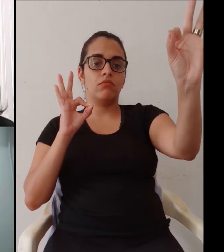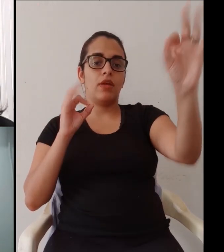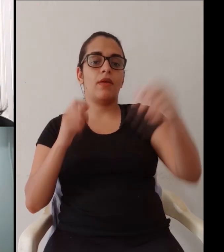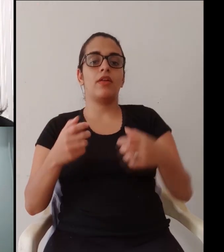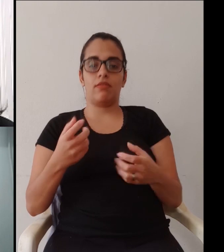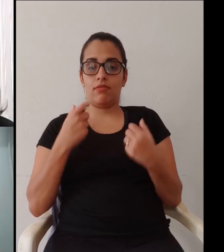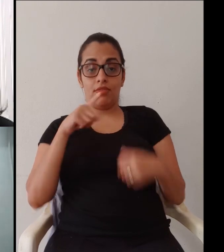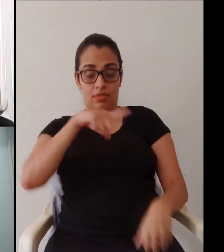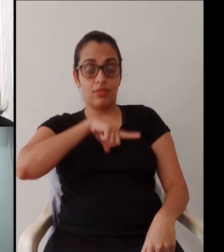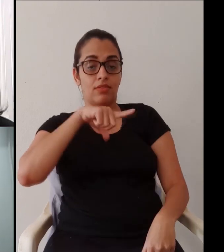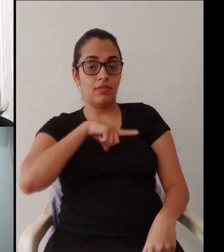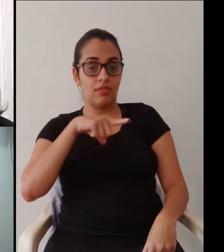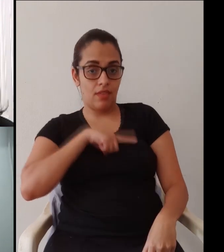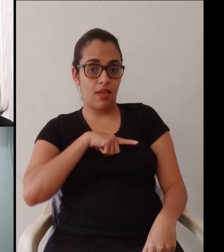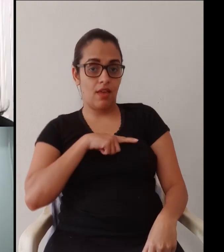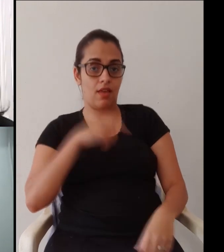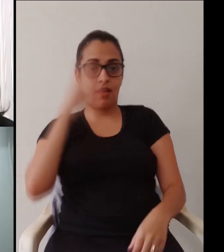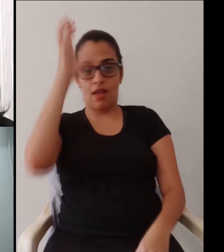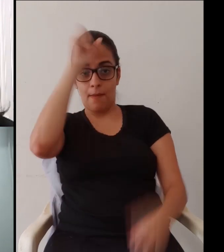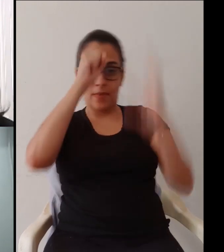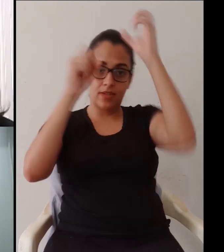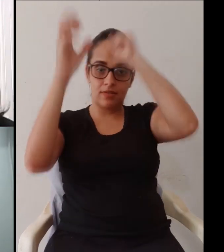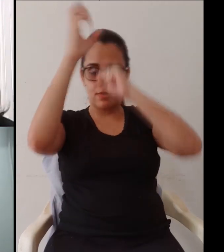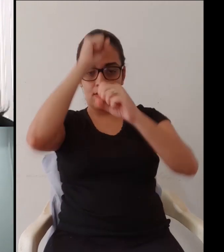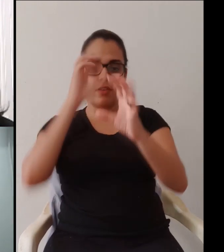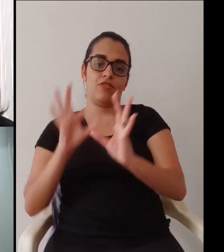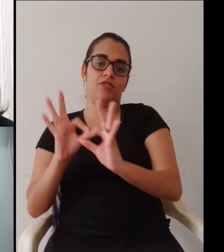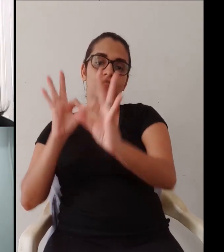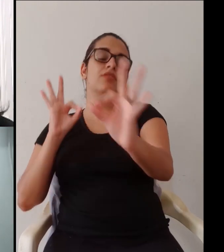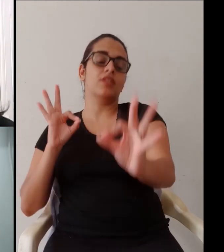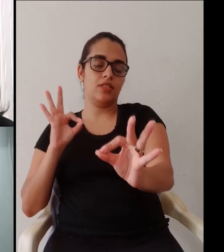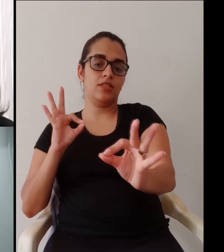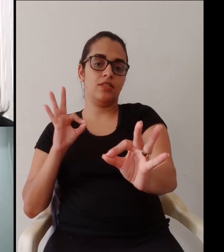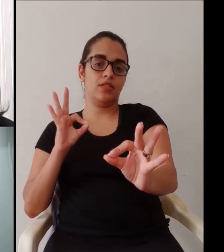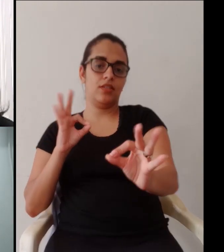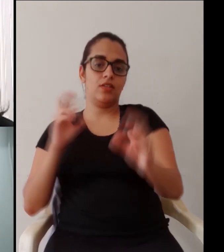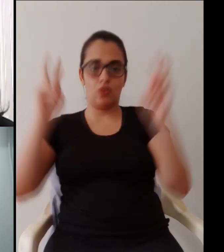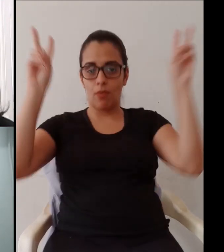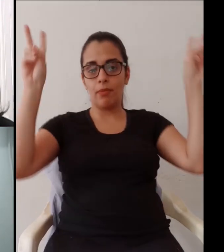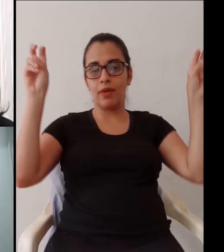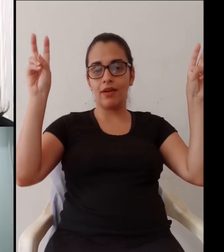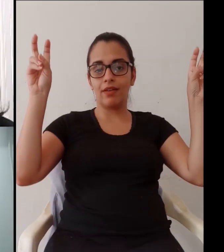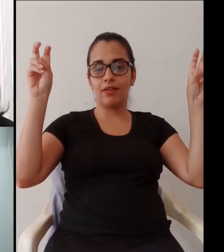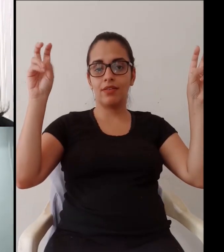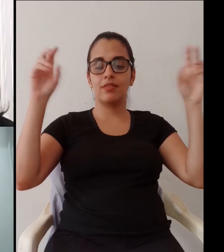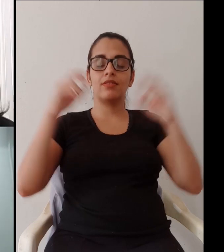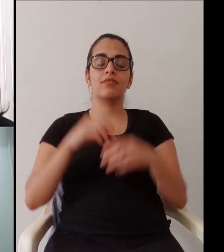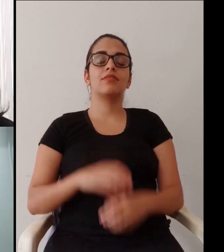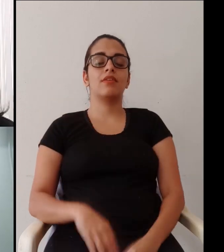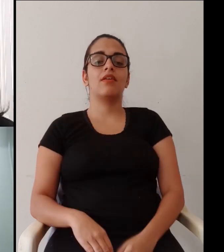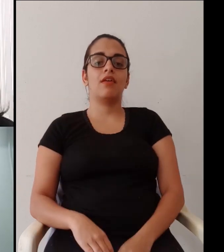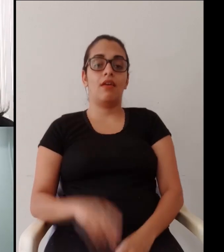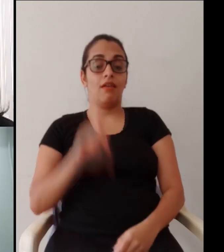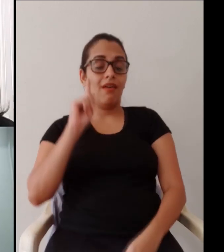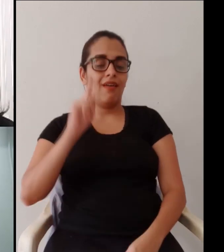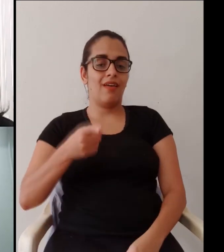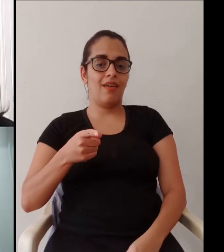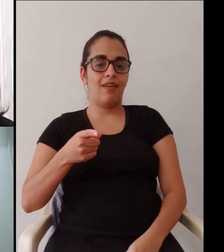na vida das pessoas que estão nesses lugares mais distantes e que têm acesso a uma educação de qualidade através